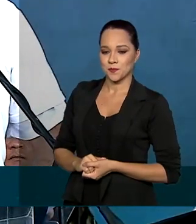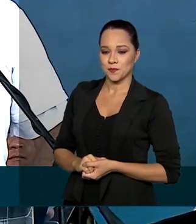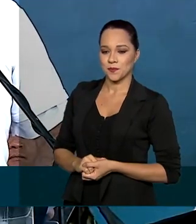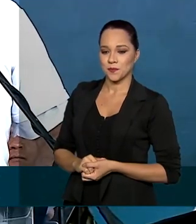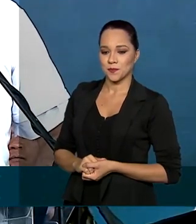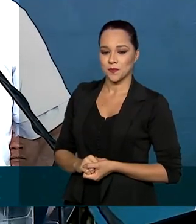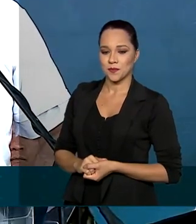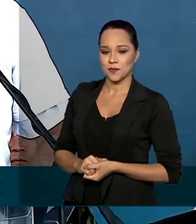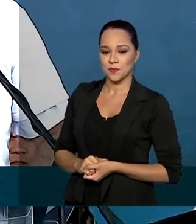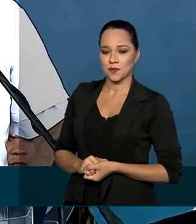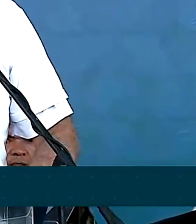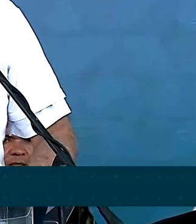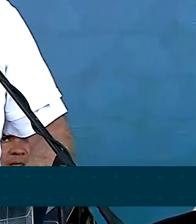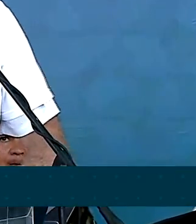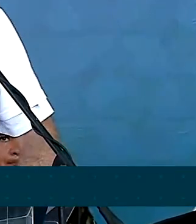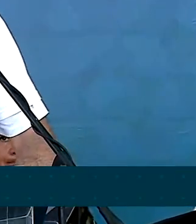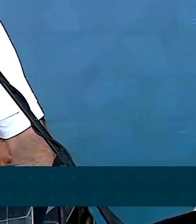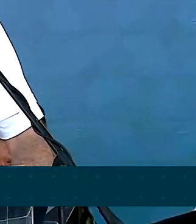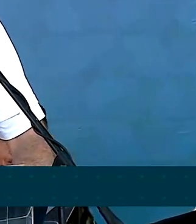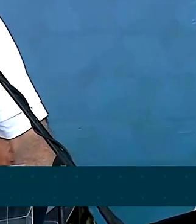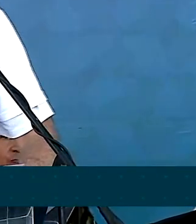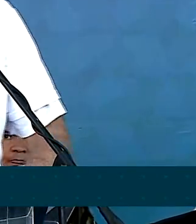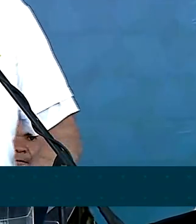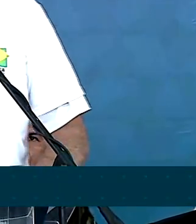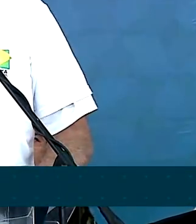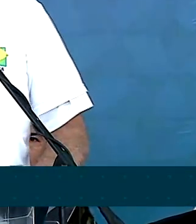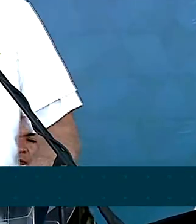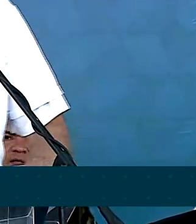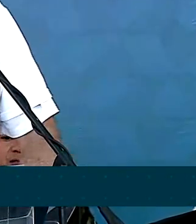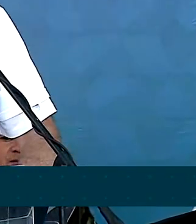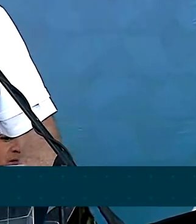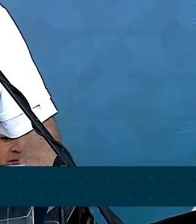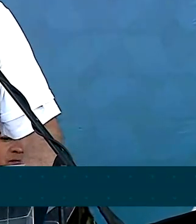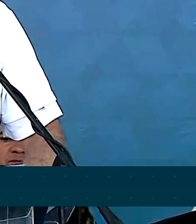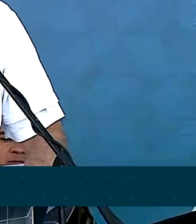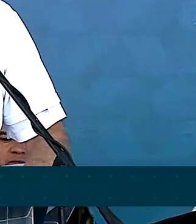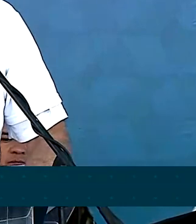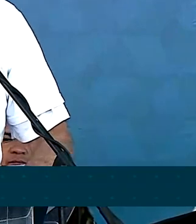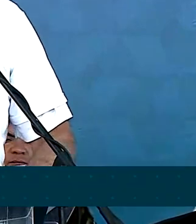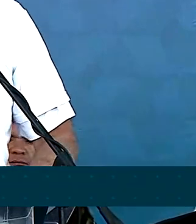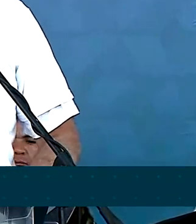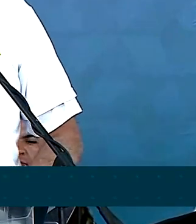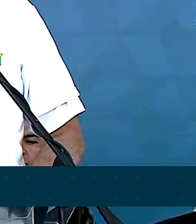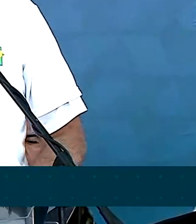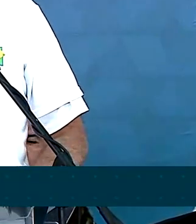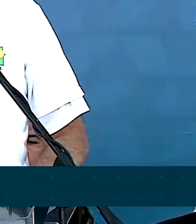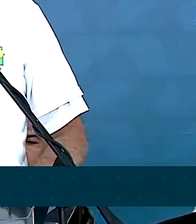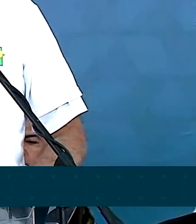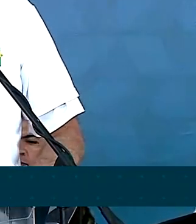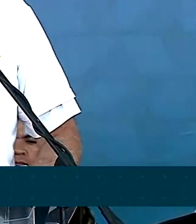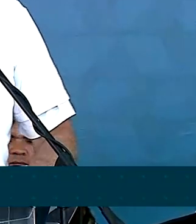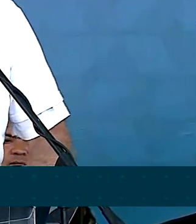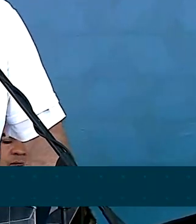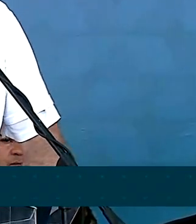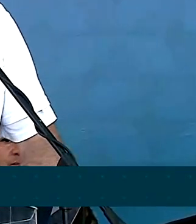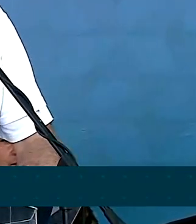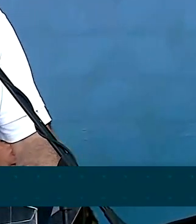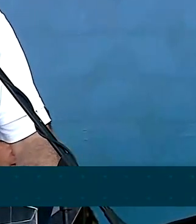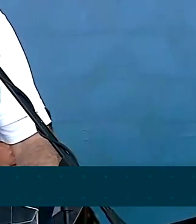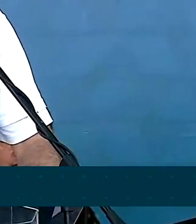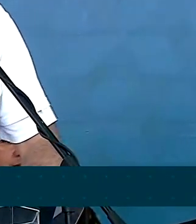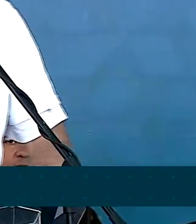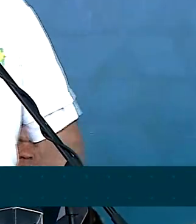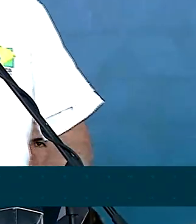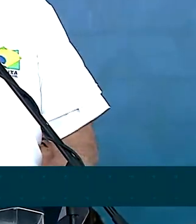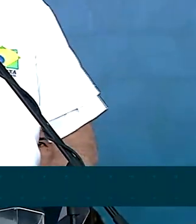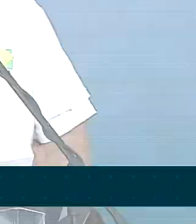primeira vez, um barco da Caixa Econômica Federal. Um barco que atende